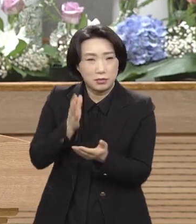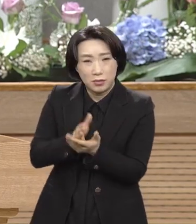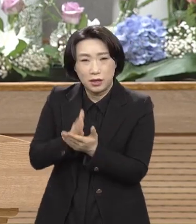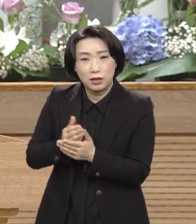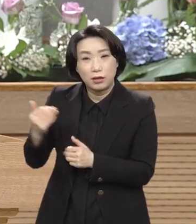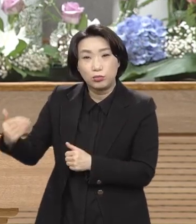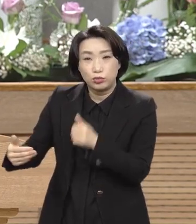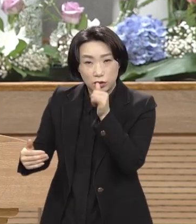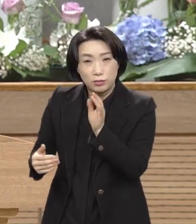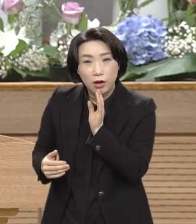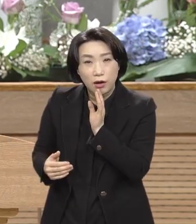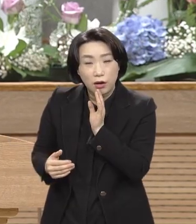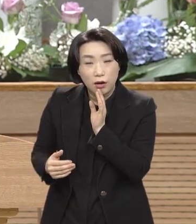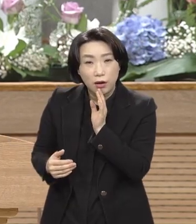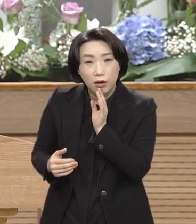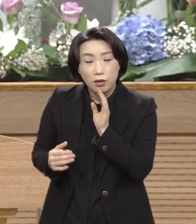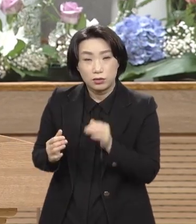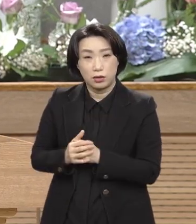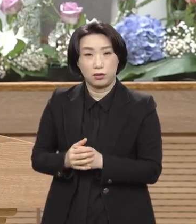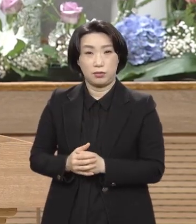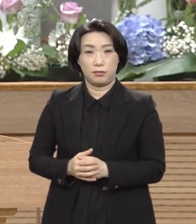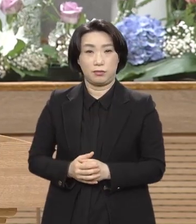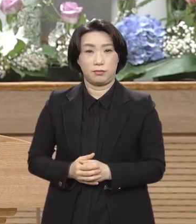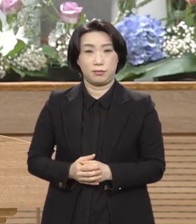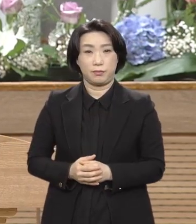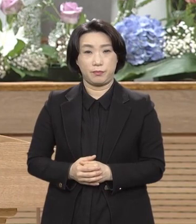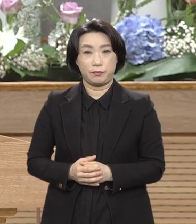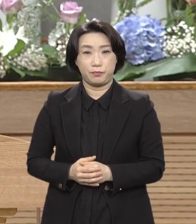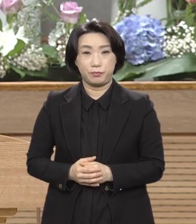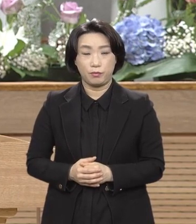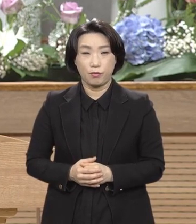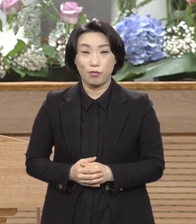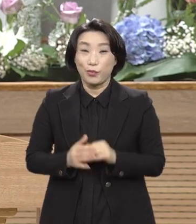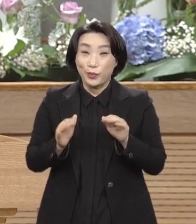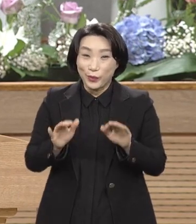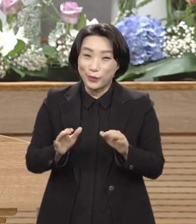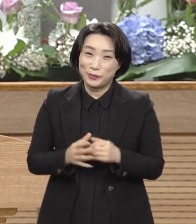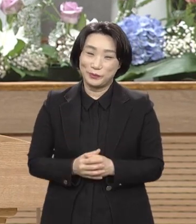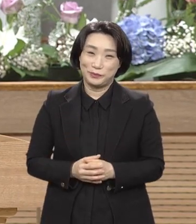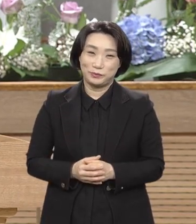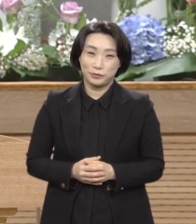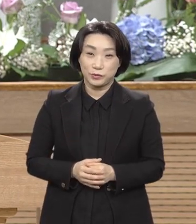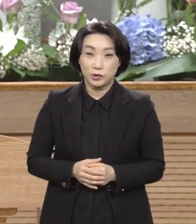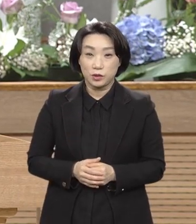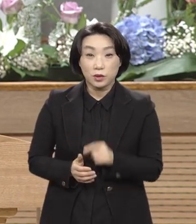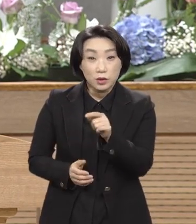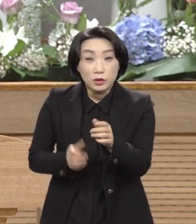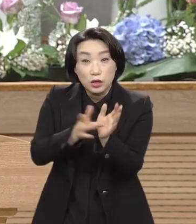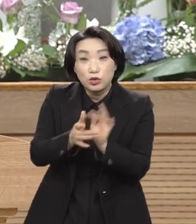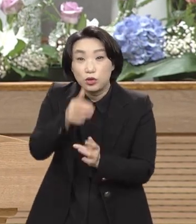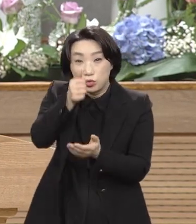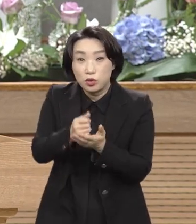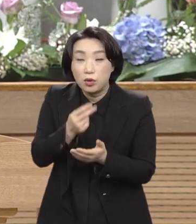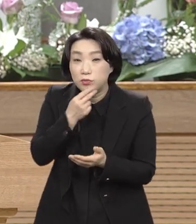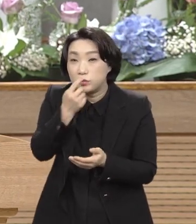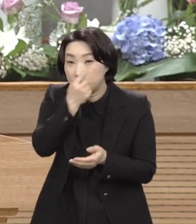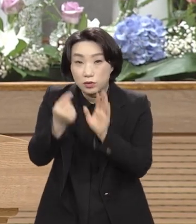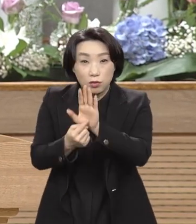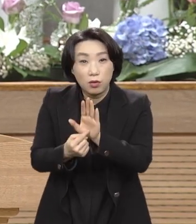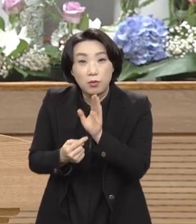이렇게 지금 애교로게 부탁을 해요 그러면 죄가 없다는 증거 아니요 지금 필라드도